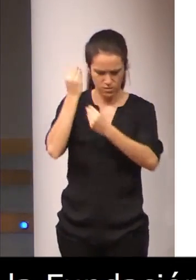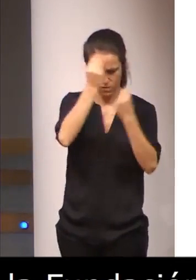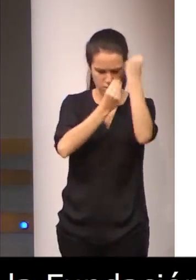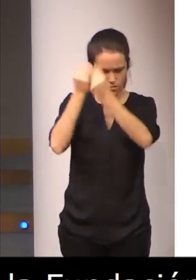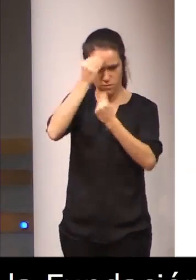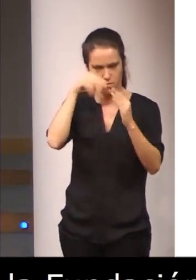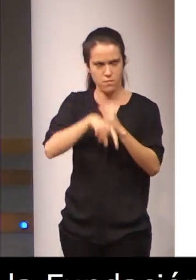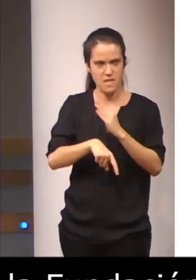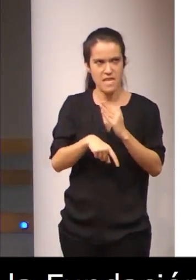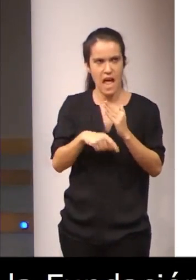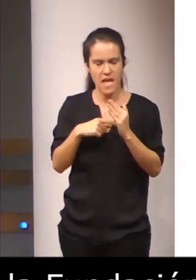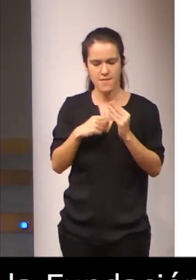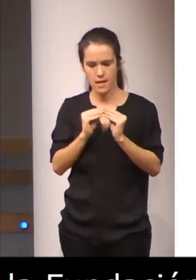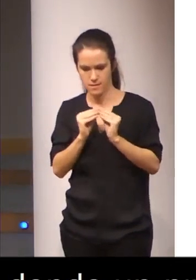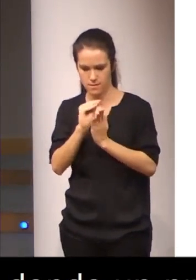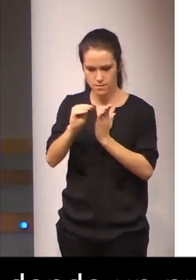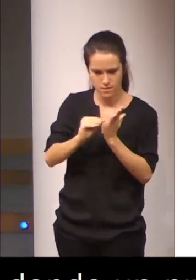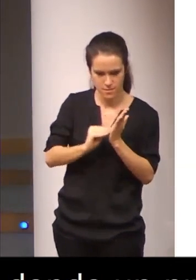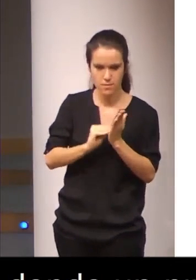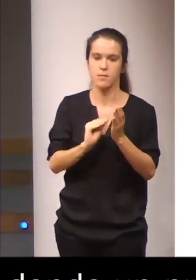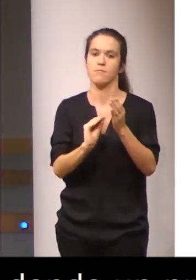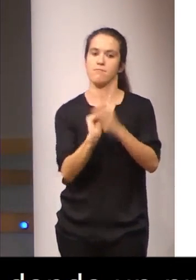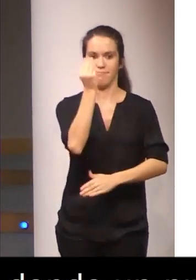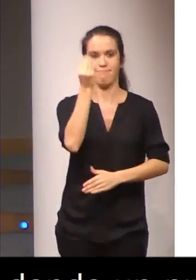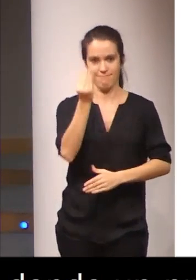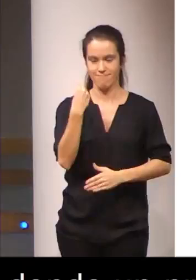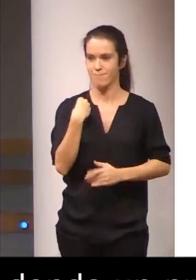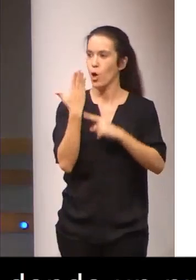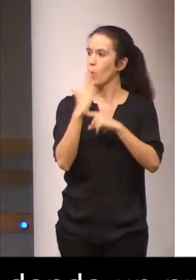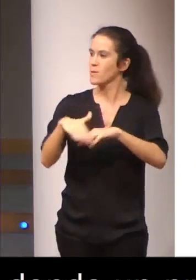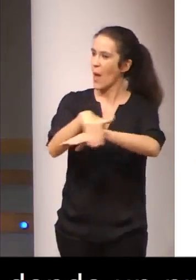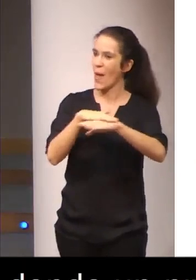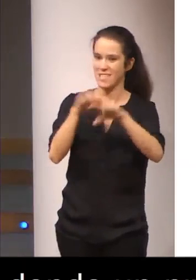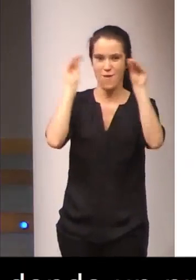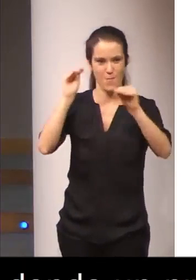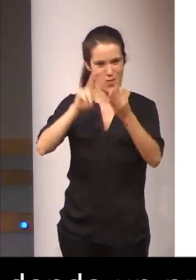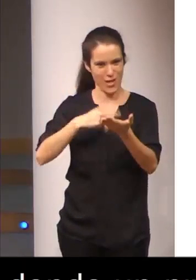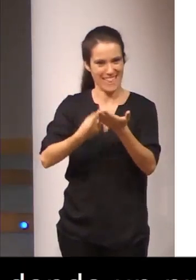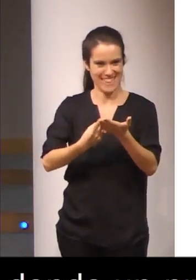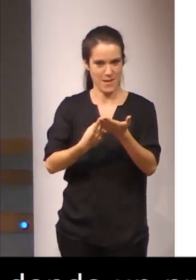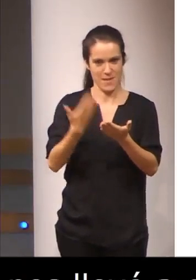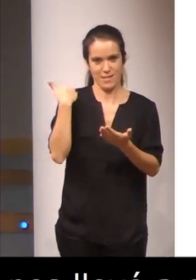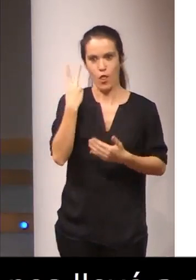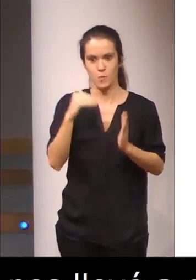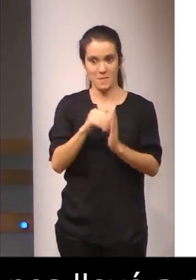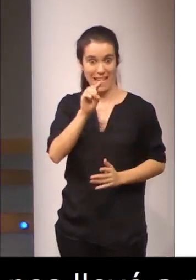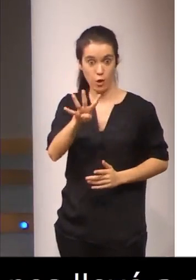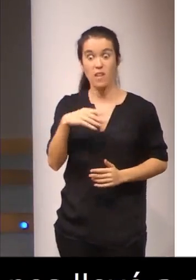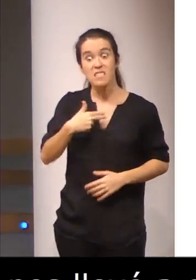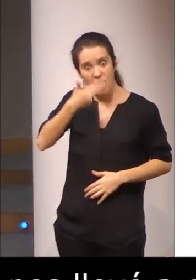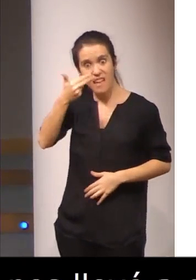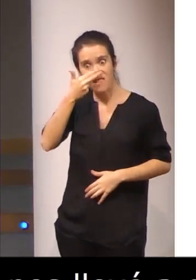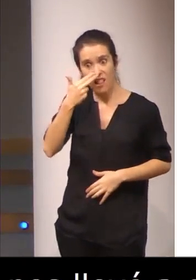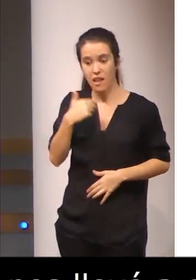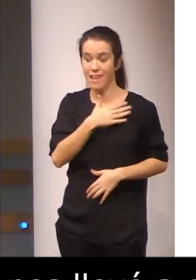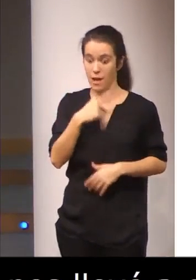elaborar y a publicar, en 2014, la propuesta básica de formación universitaria de intérpretes. Y esto es interesante porque quiero relacionarlo con